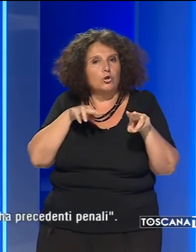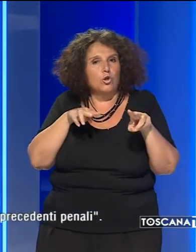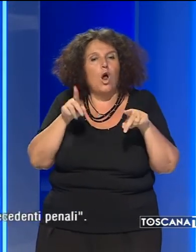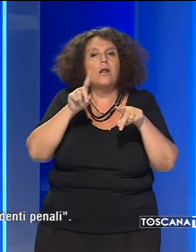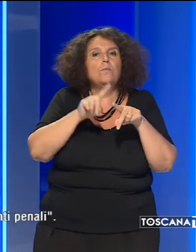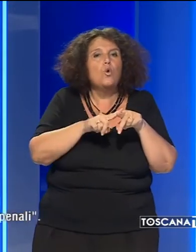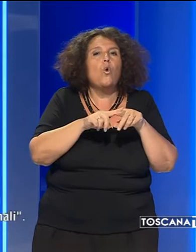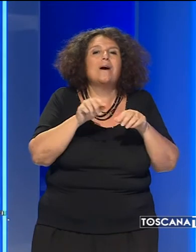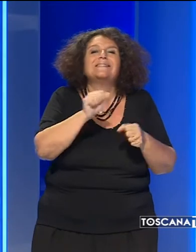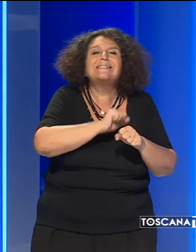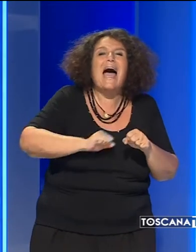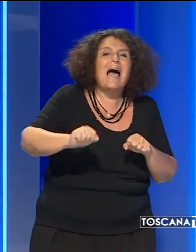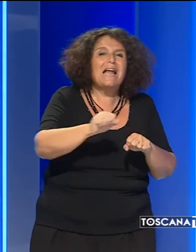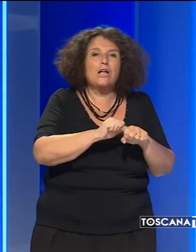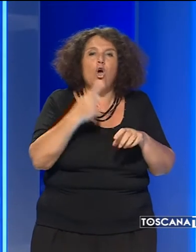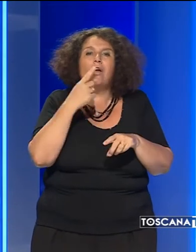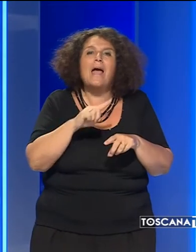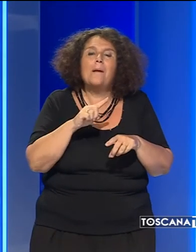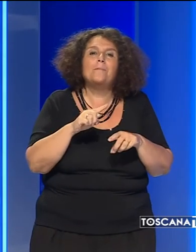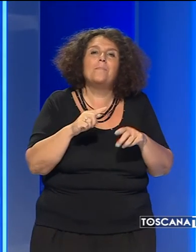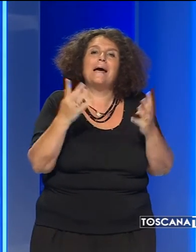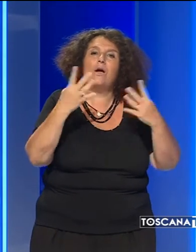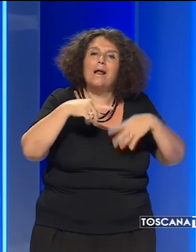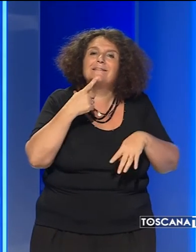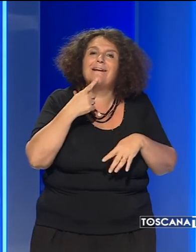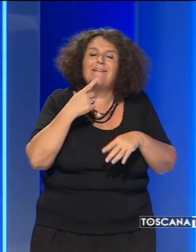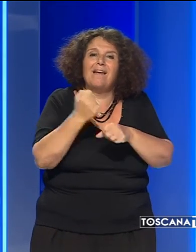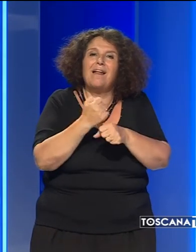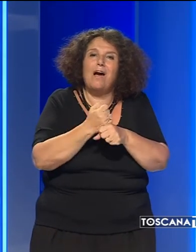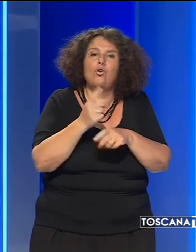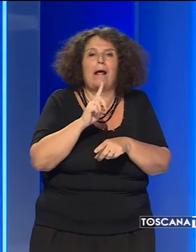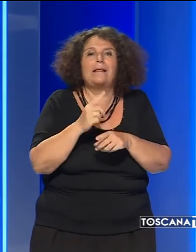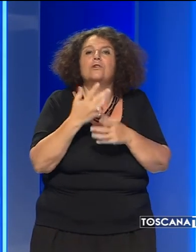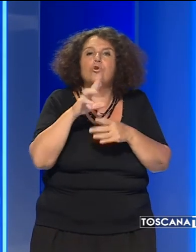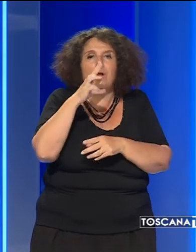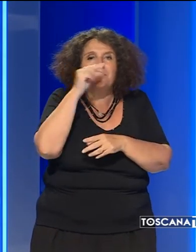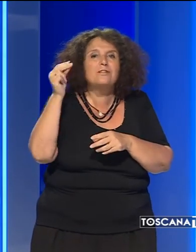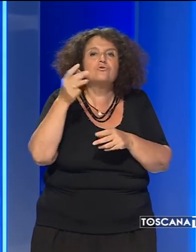una sanatoria per regolarizzare chi lavora e chi non ha precedenti penali.